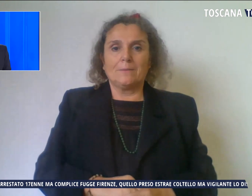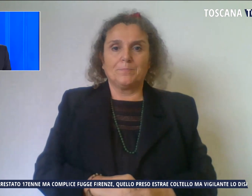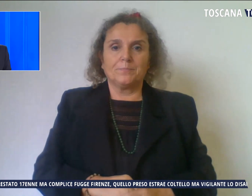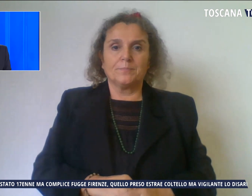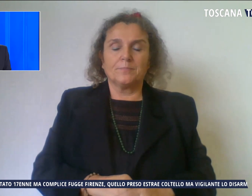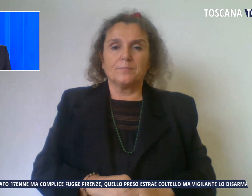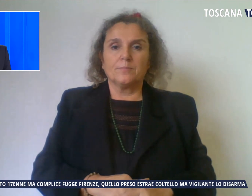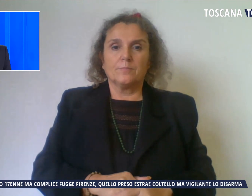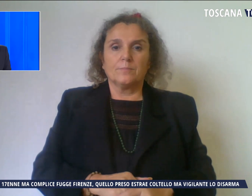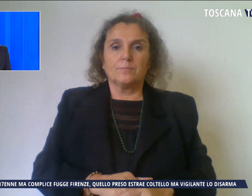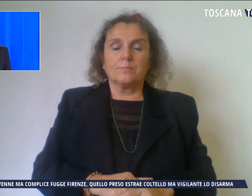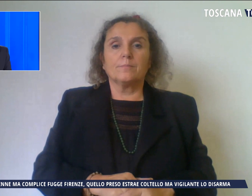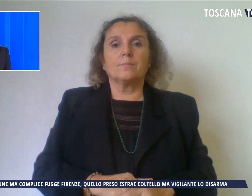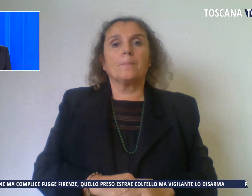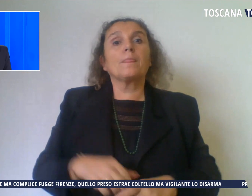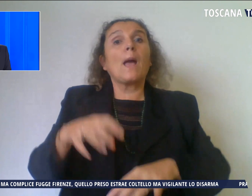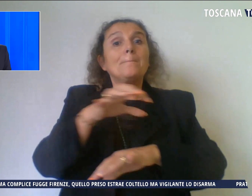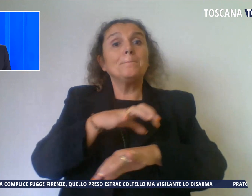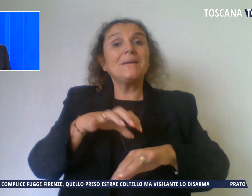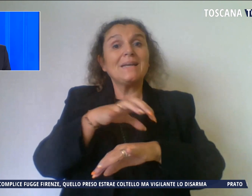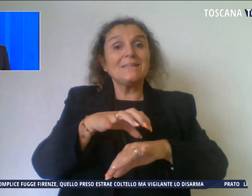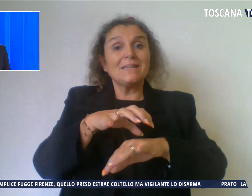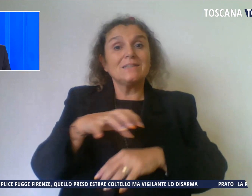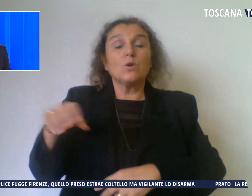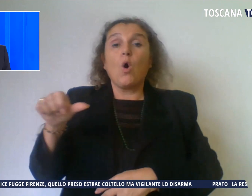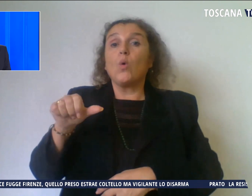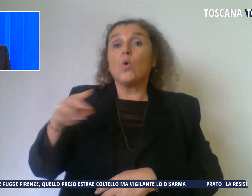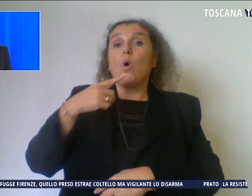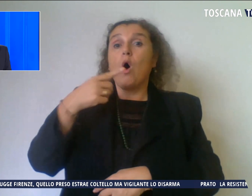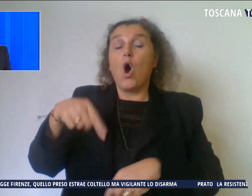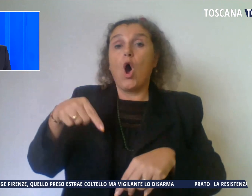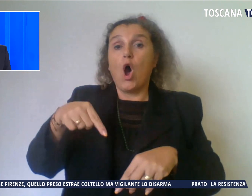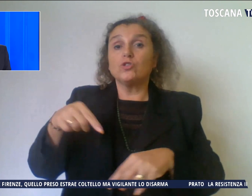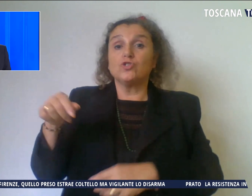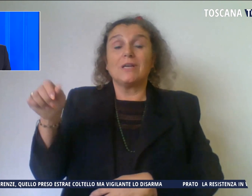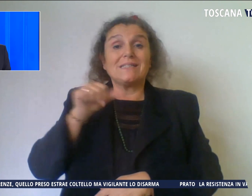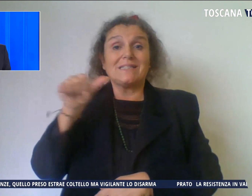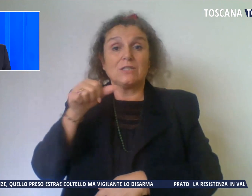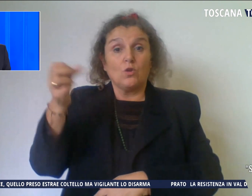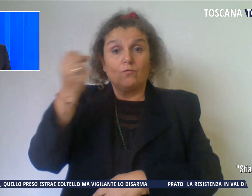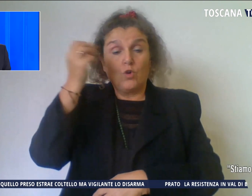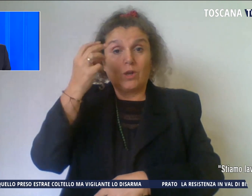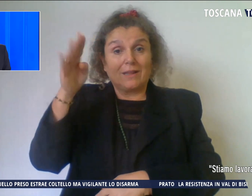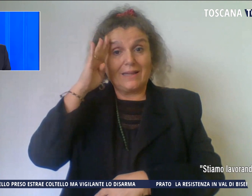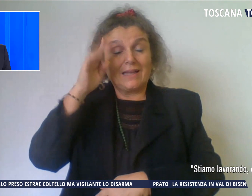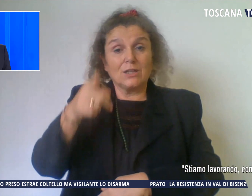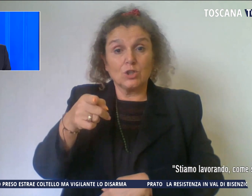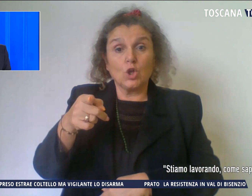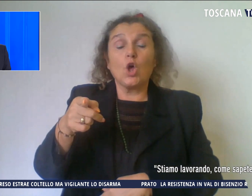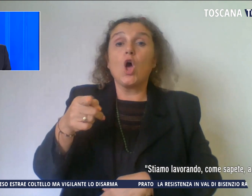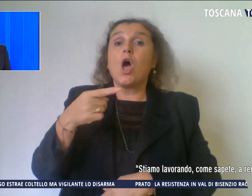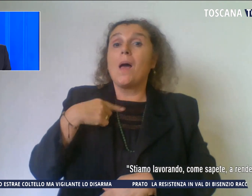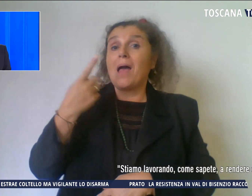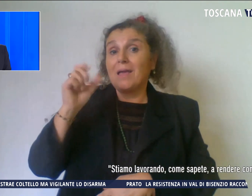Il ministro Adolfo Urso oggi a Sesto Fiorentino per un'iniziativa ha detto stiamo